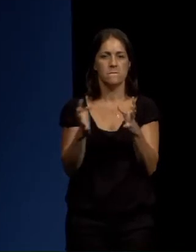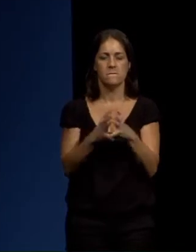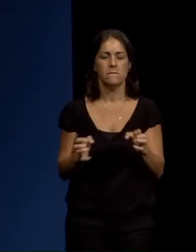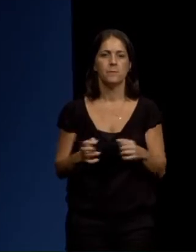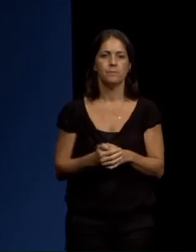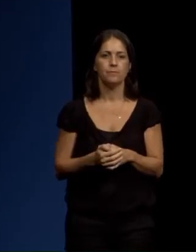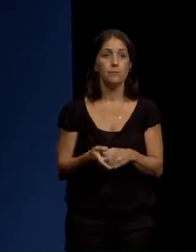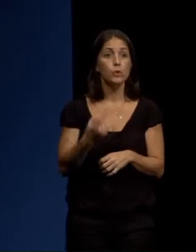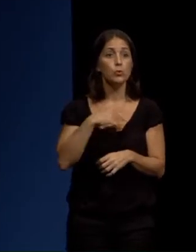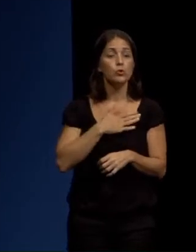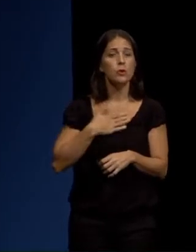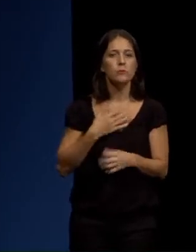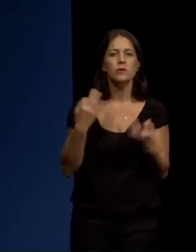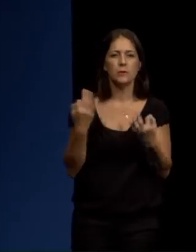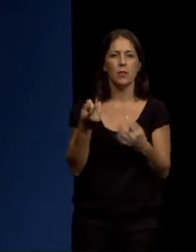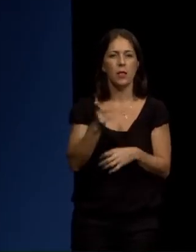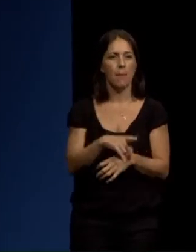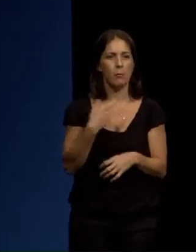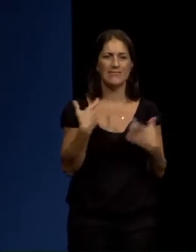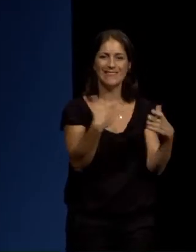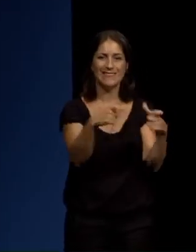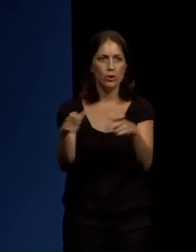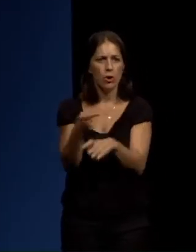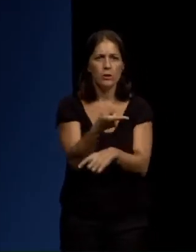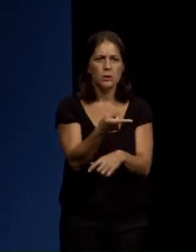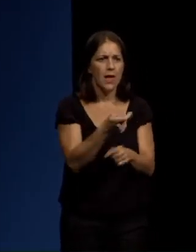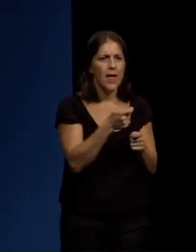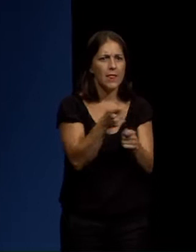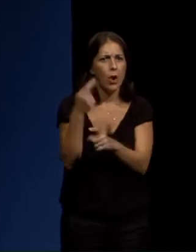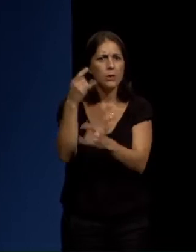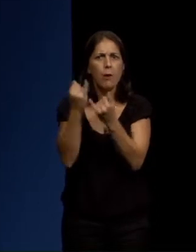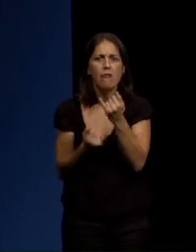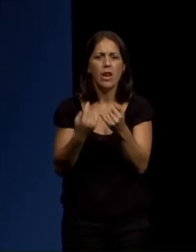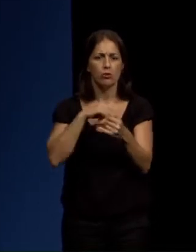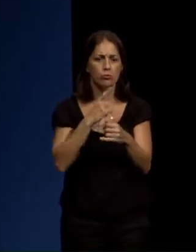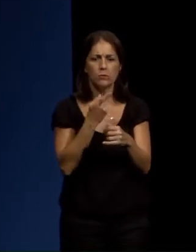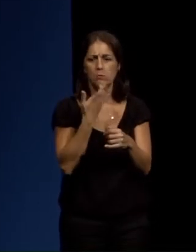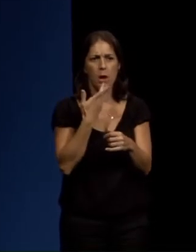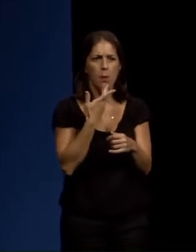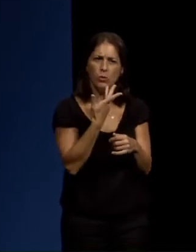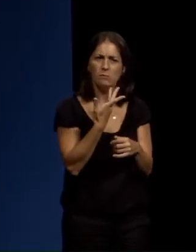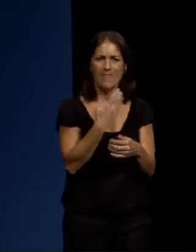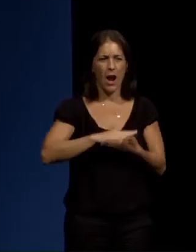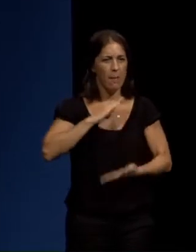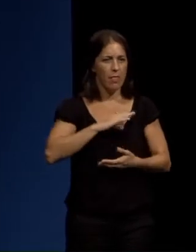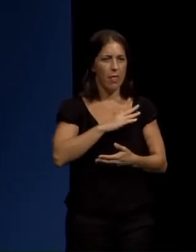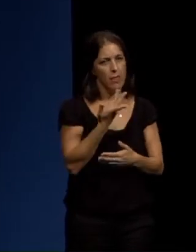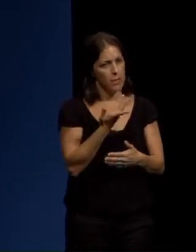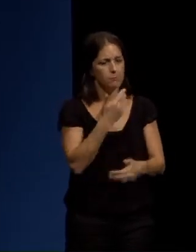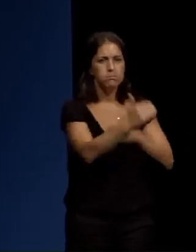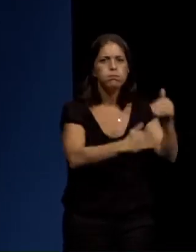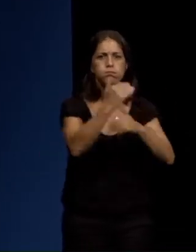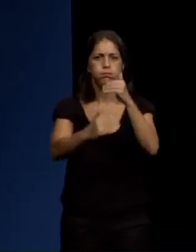Queremos tamén recuperar, reactivar os nosos sectores fundamentais para poder así desenvolver toda a súa potencialidade. Dende Marea